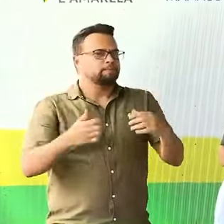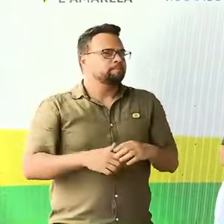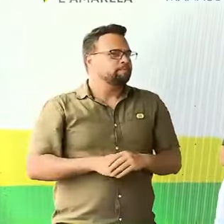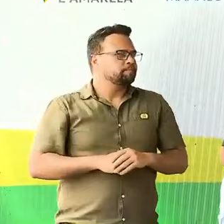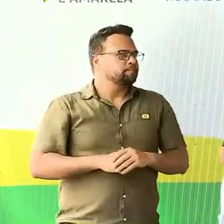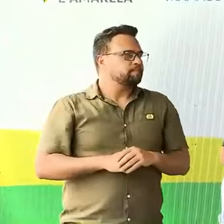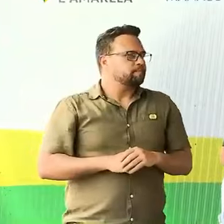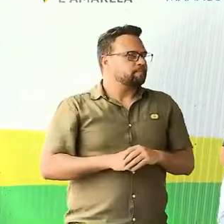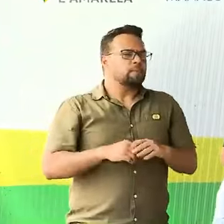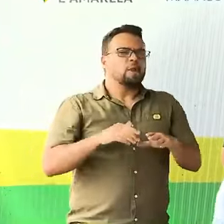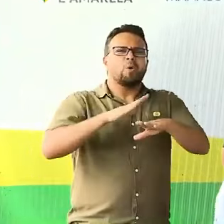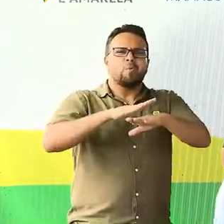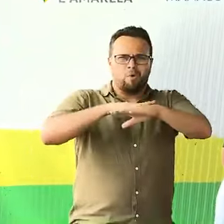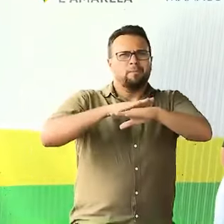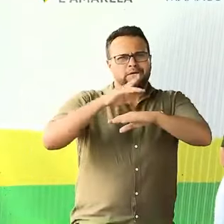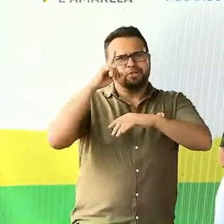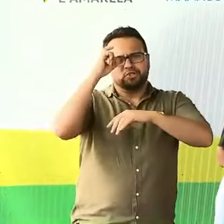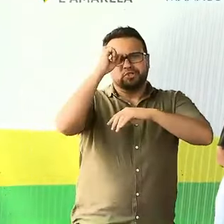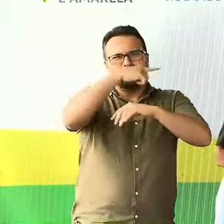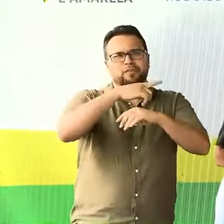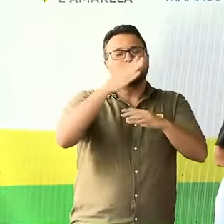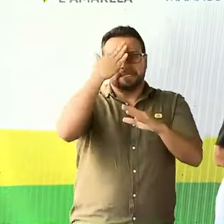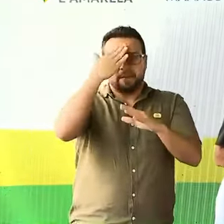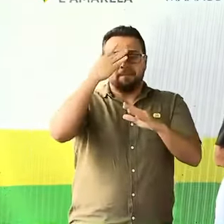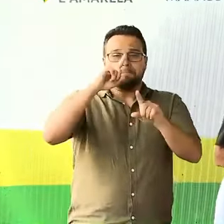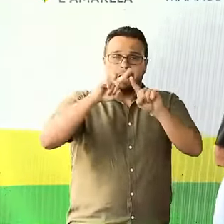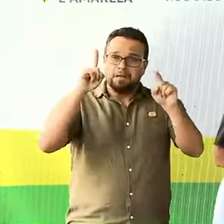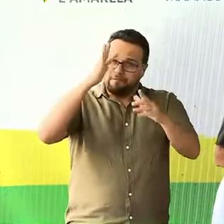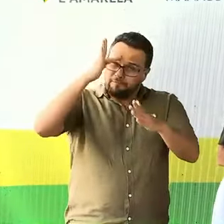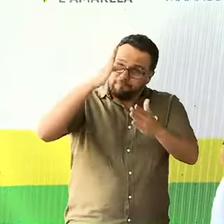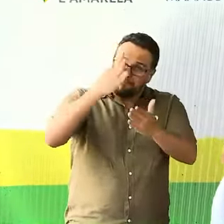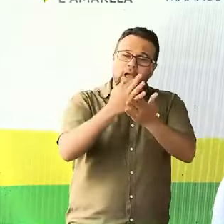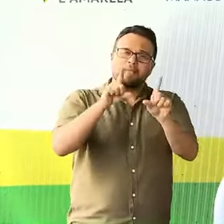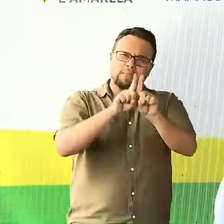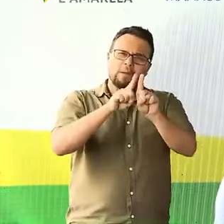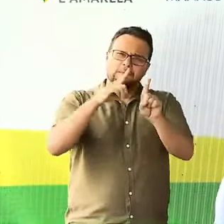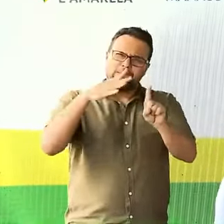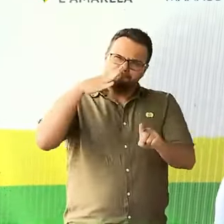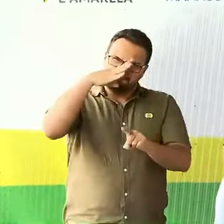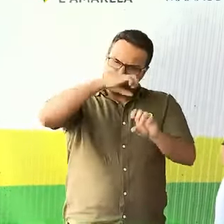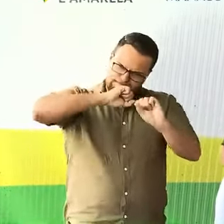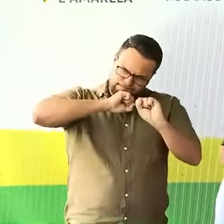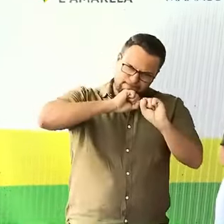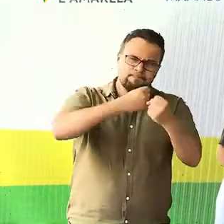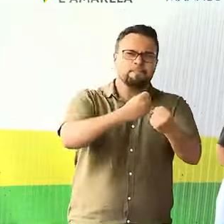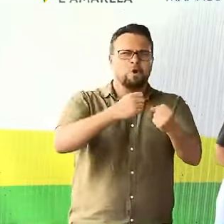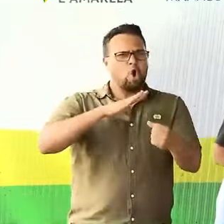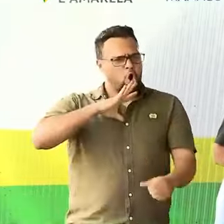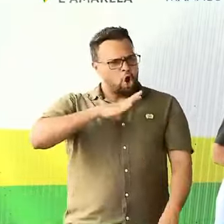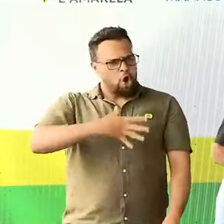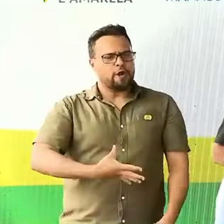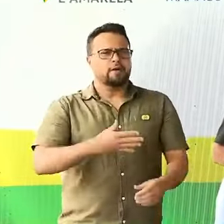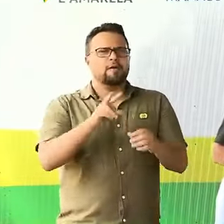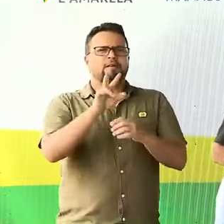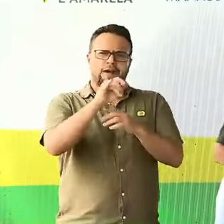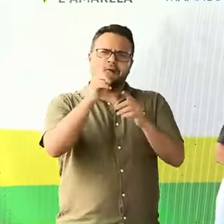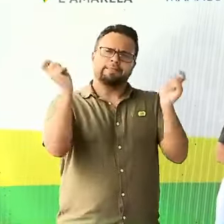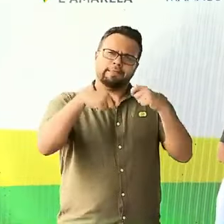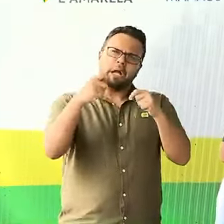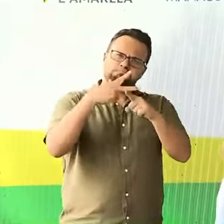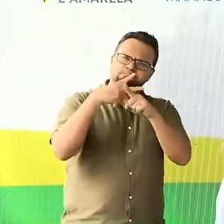Os momentos são difíceis, mas com fé, com determinação e com garra, nós superaremos